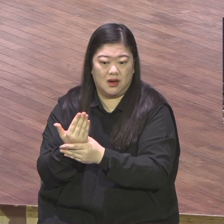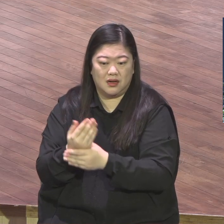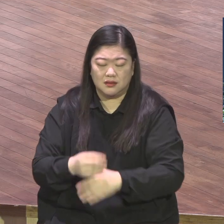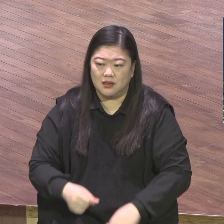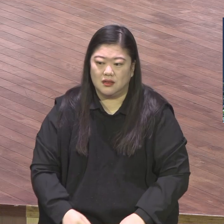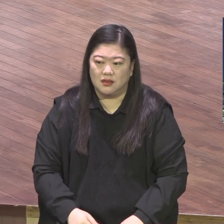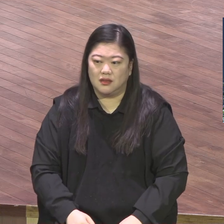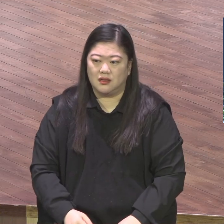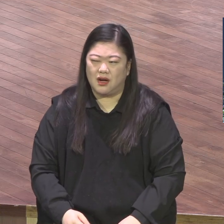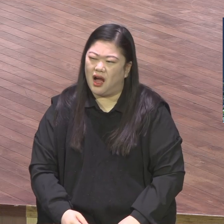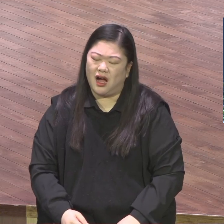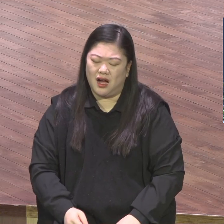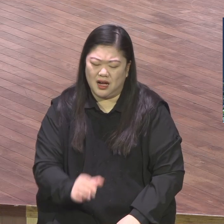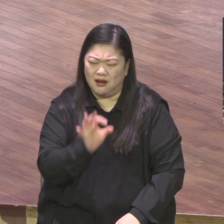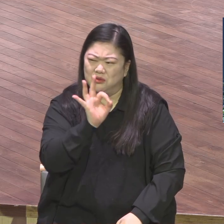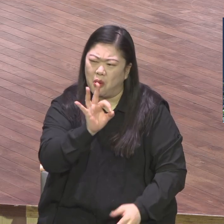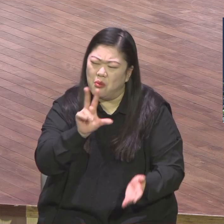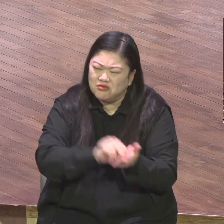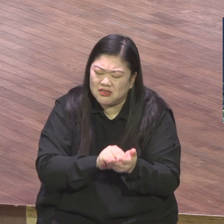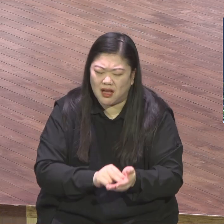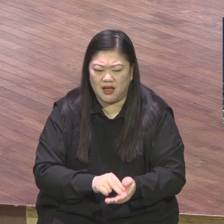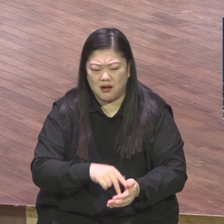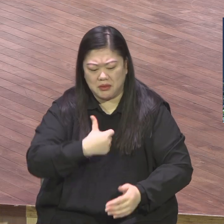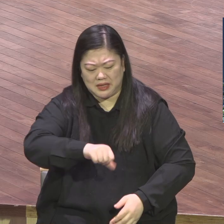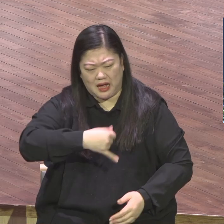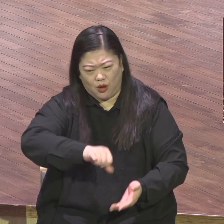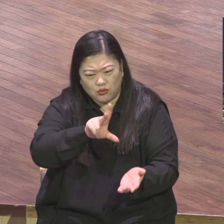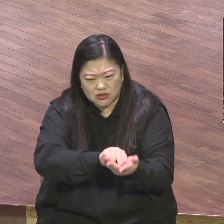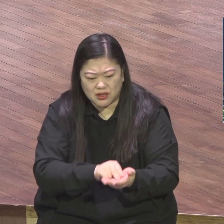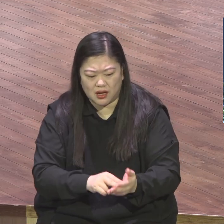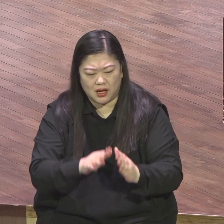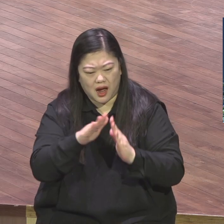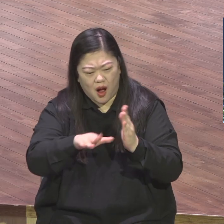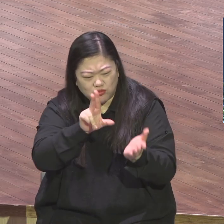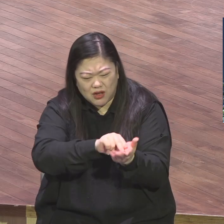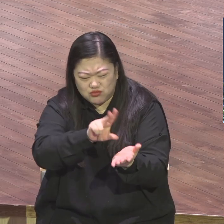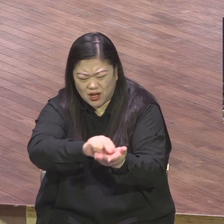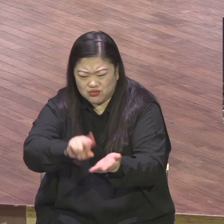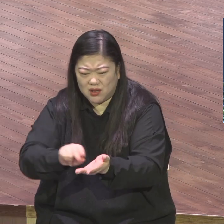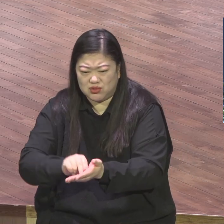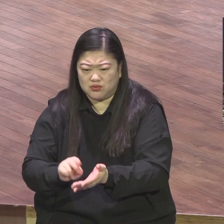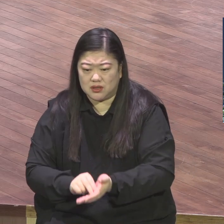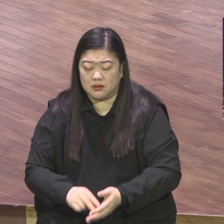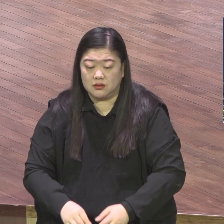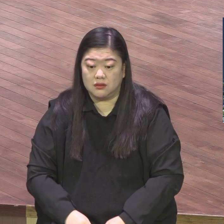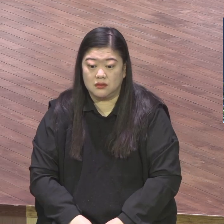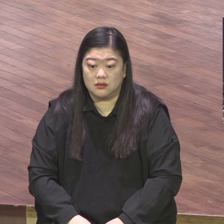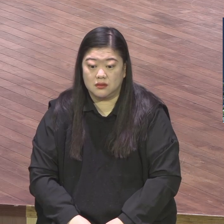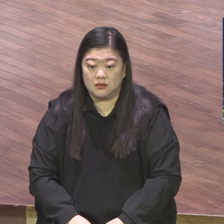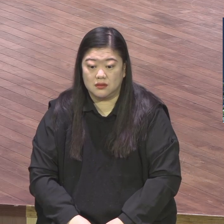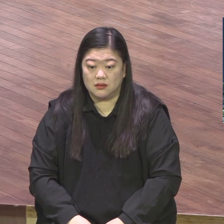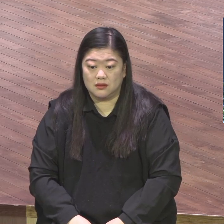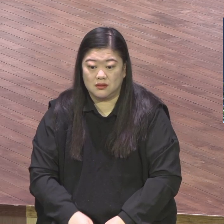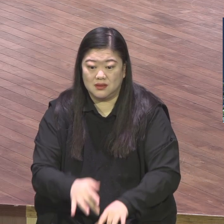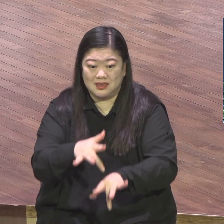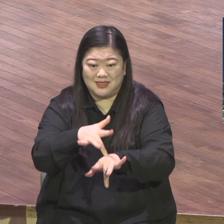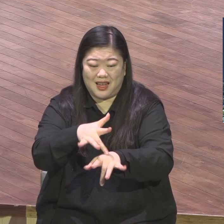잃어버렸다 사단에게 당한 거예요. 무조건. 이유 없어요. 빨리 정신 안 차리면 그 평강 회복 못해요.